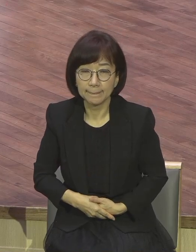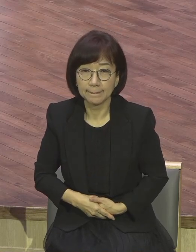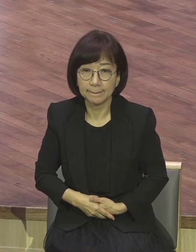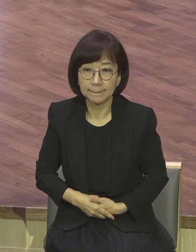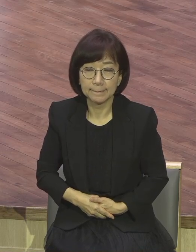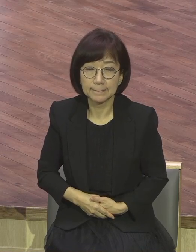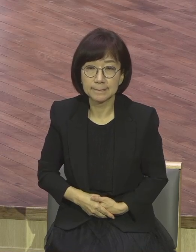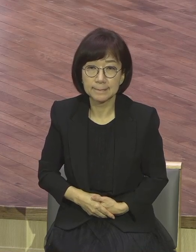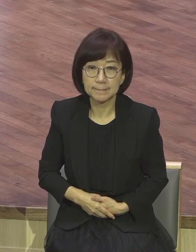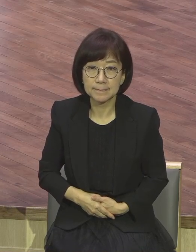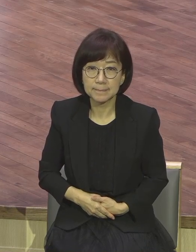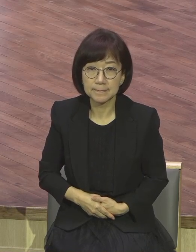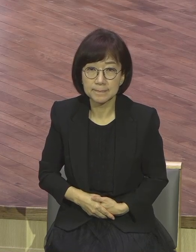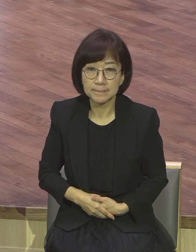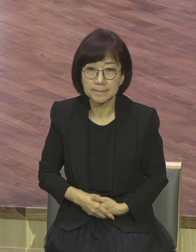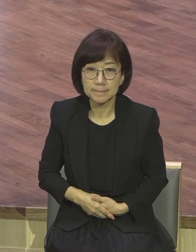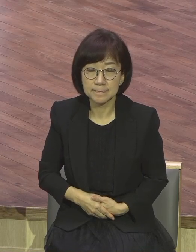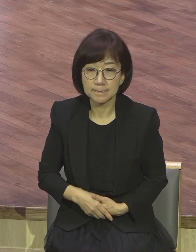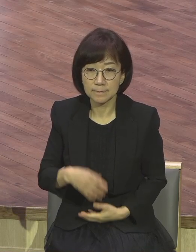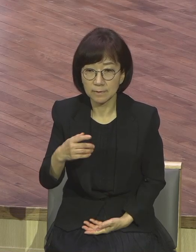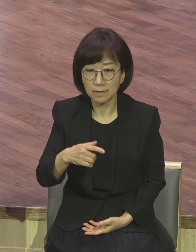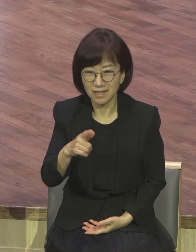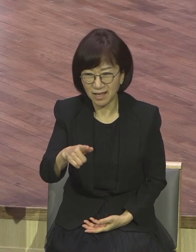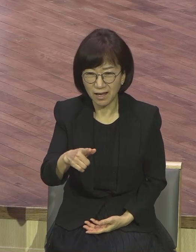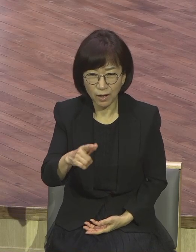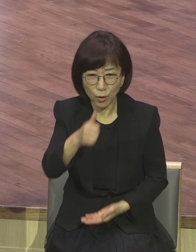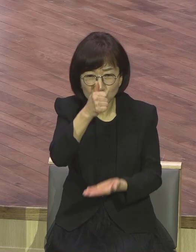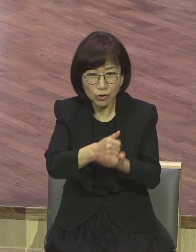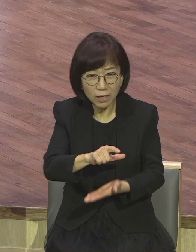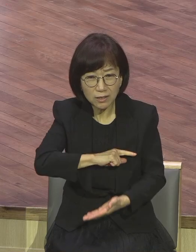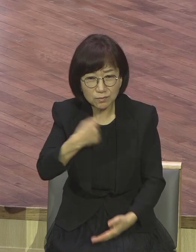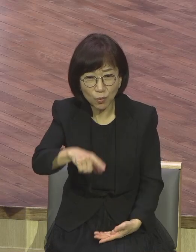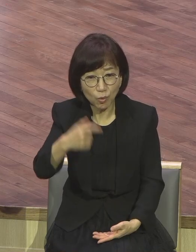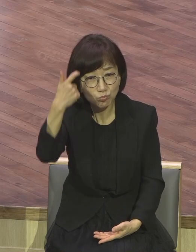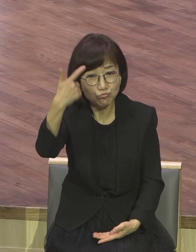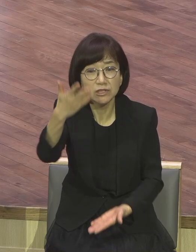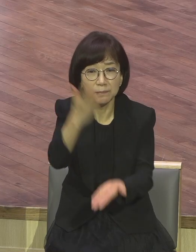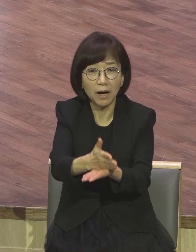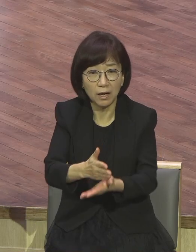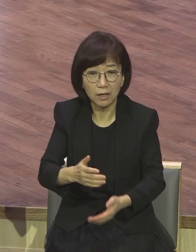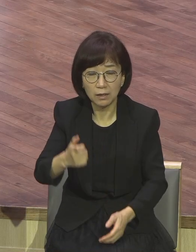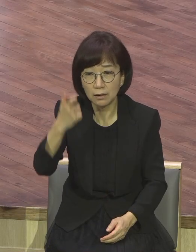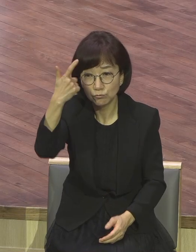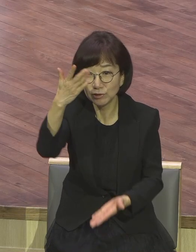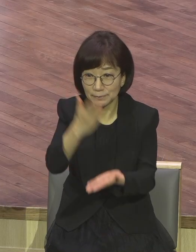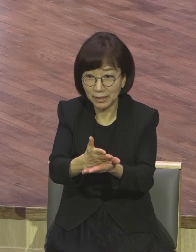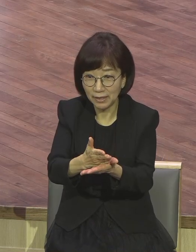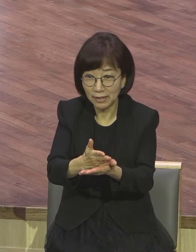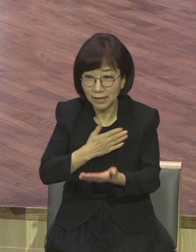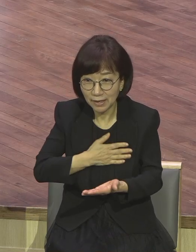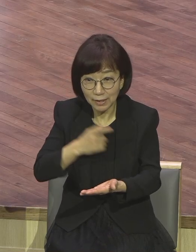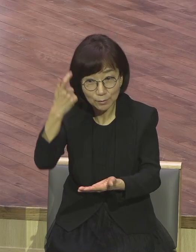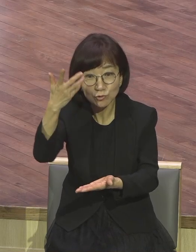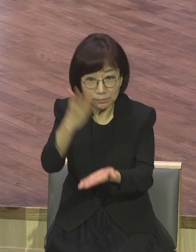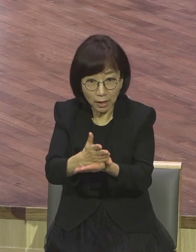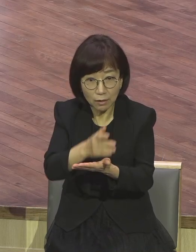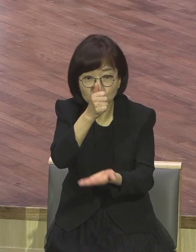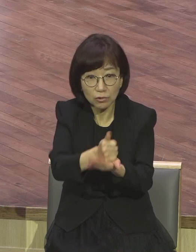이걸 뭐라요. 묻지마 범죄입니다. 묻지마 범죄가 왜 나옵니까. 결국 우리가 당한다니까요. 보금만